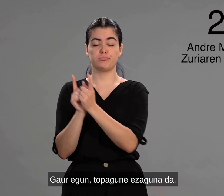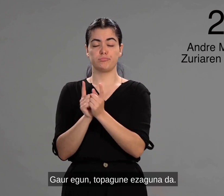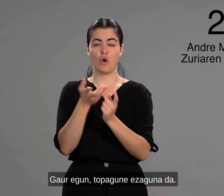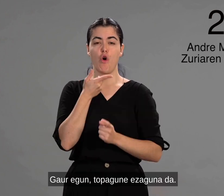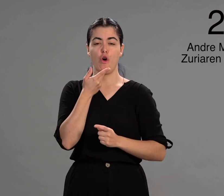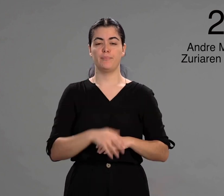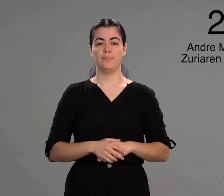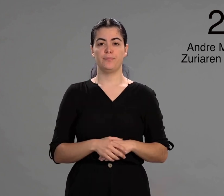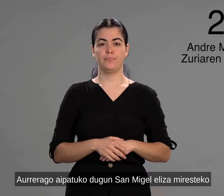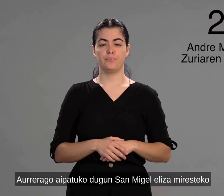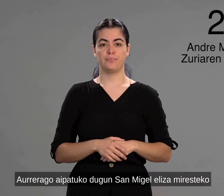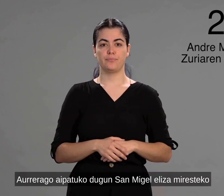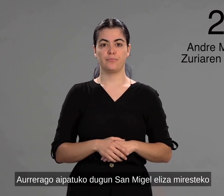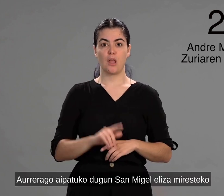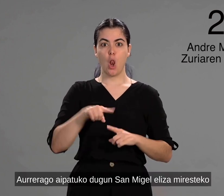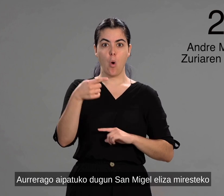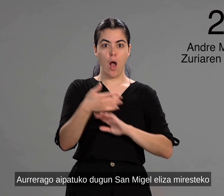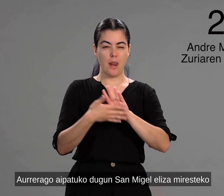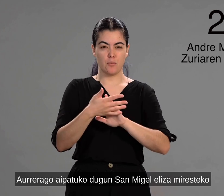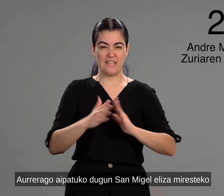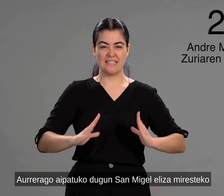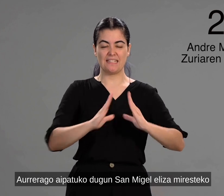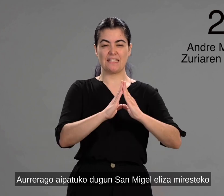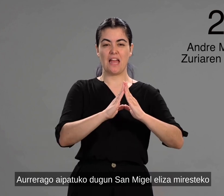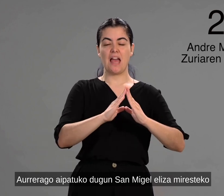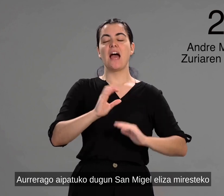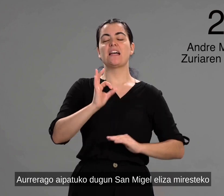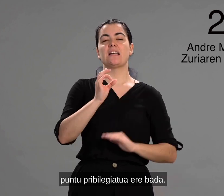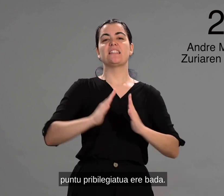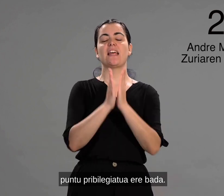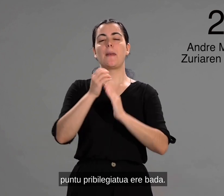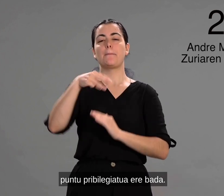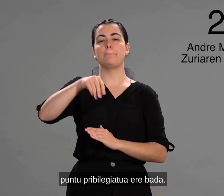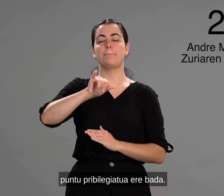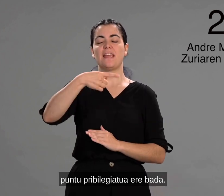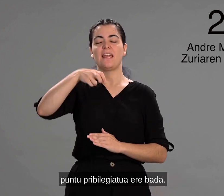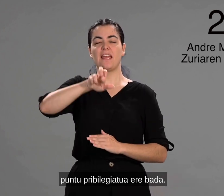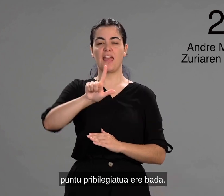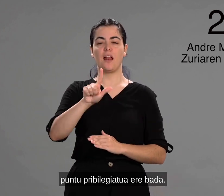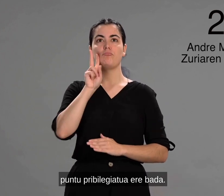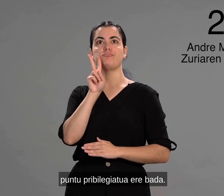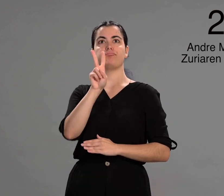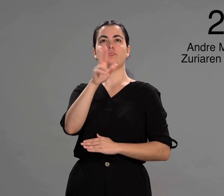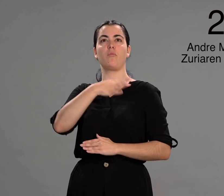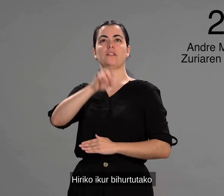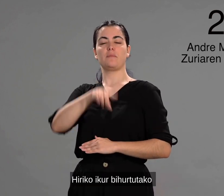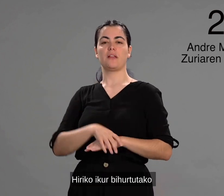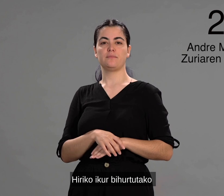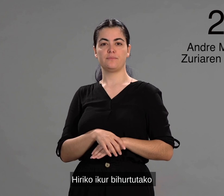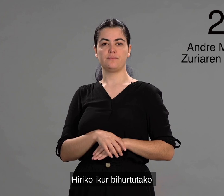Aurrera goaipatuko dugun San Miguel Eliza Miresteko puntu privilegiatua ere bada. Iriko ikur